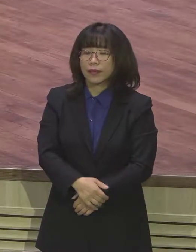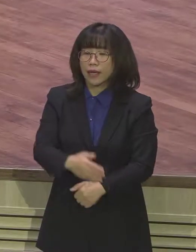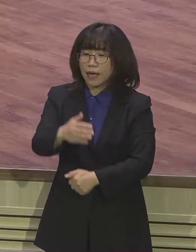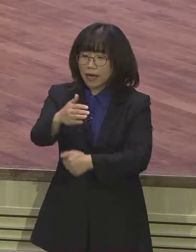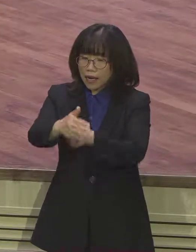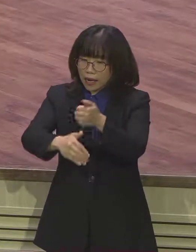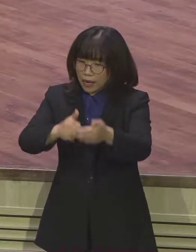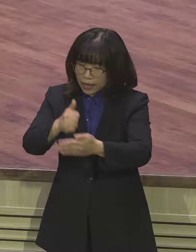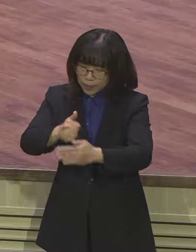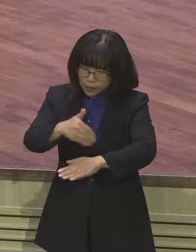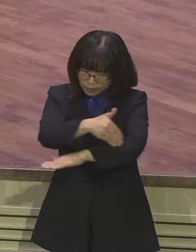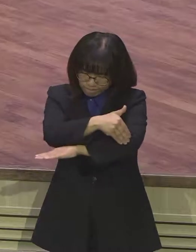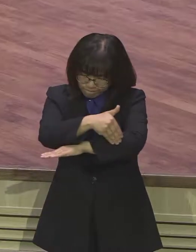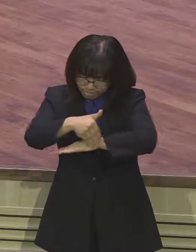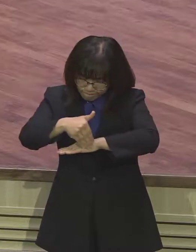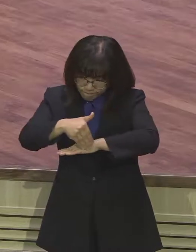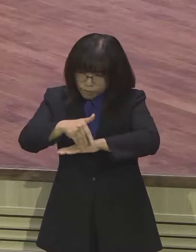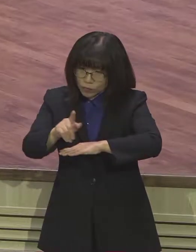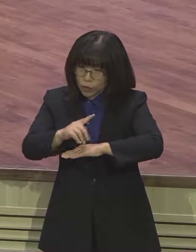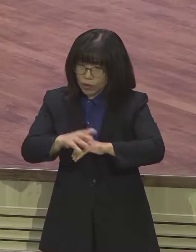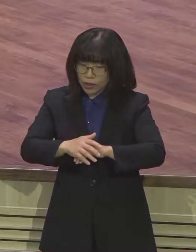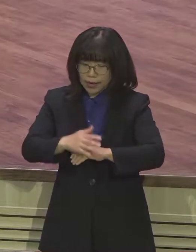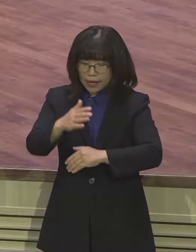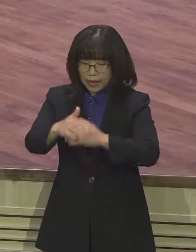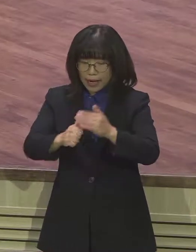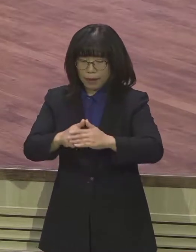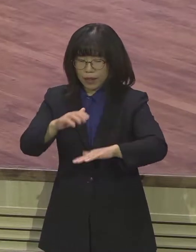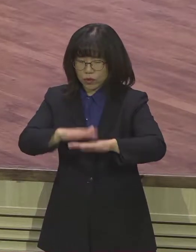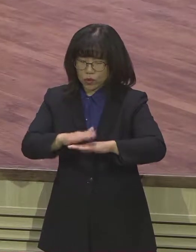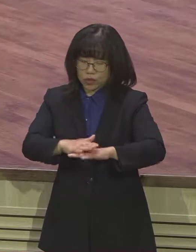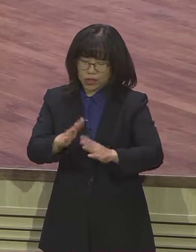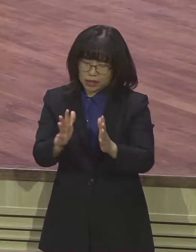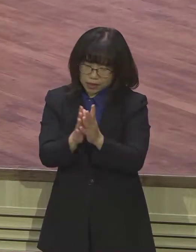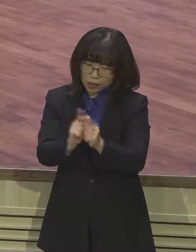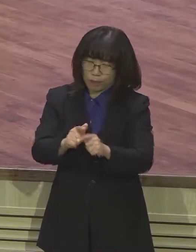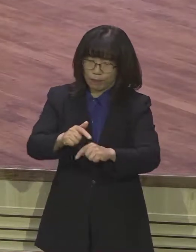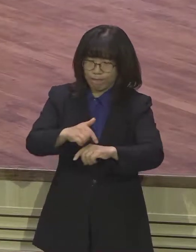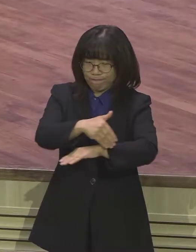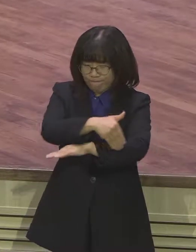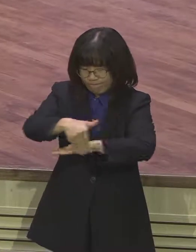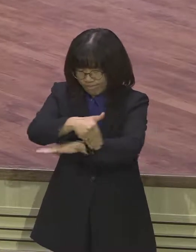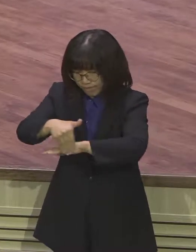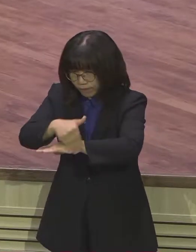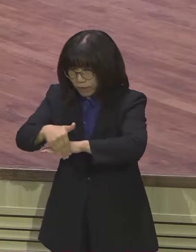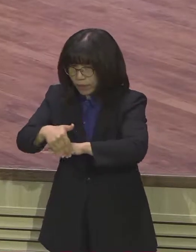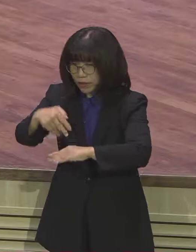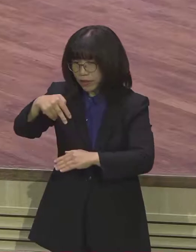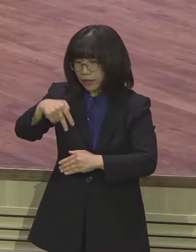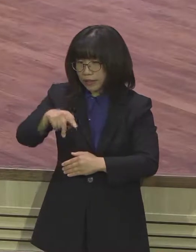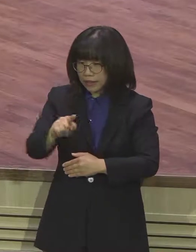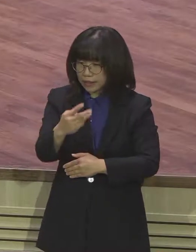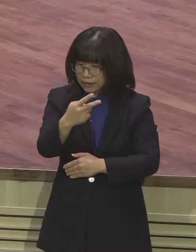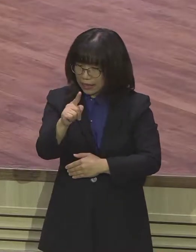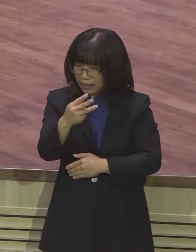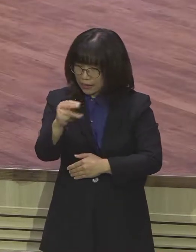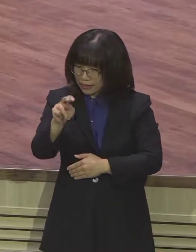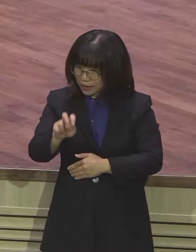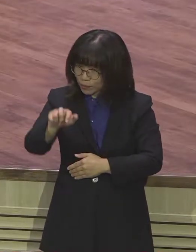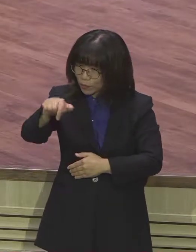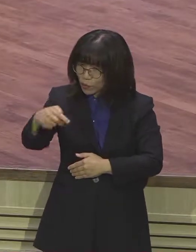적용되었던 곳은 성경 곳곳에 나타나고 있습니다. 하나님의 다림줄이 맨 처음 적용된 곳이 어디냐 바로 창세계 3장 에덴